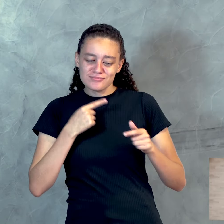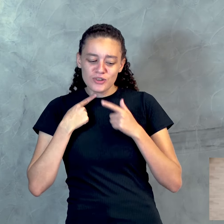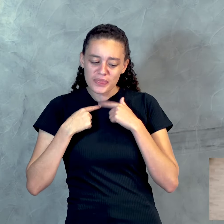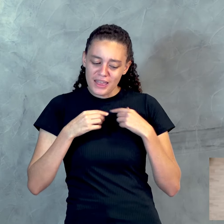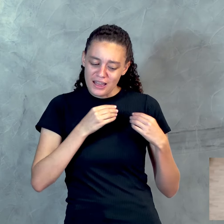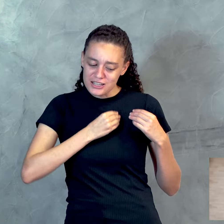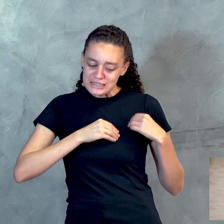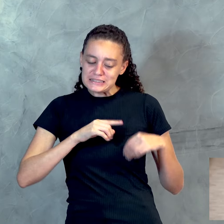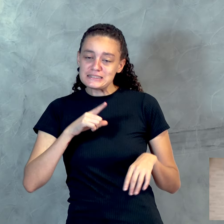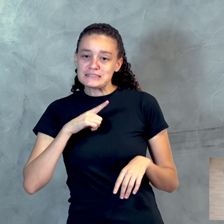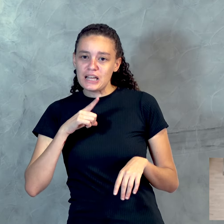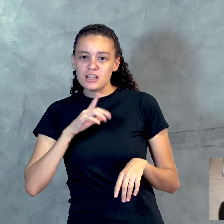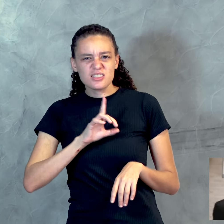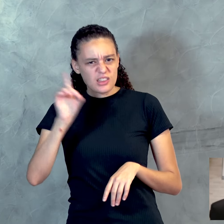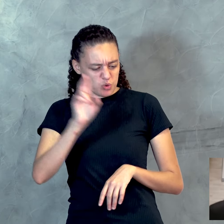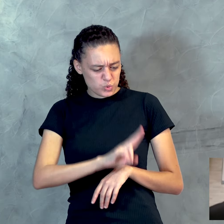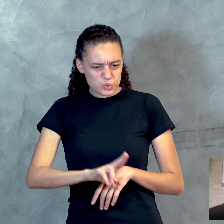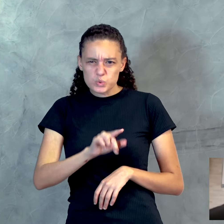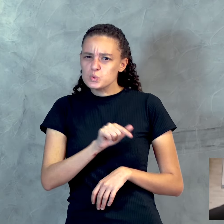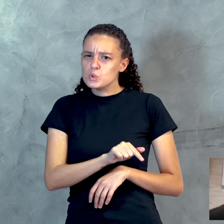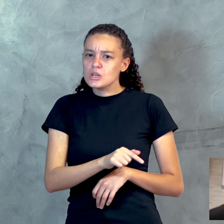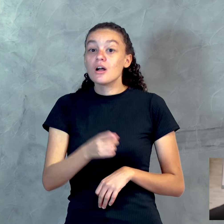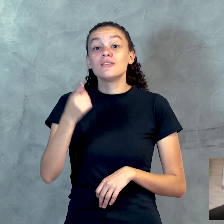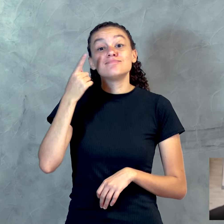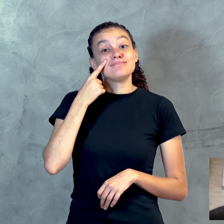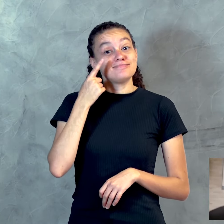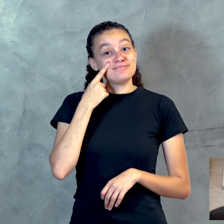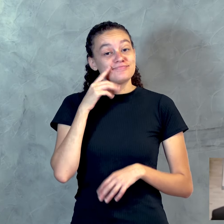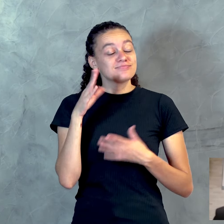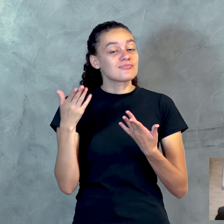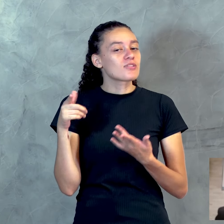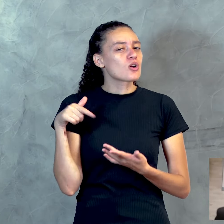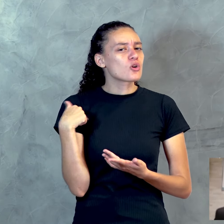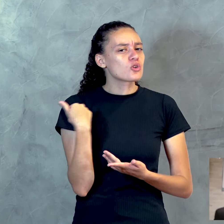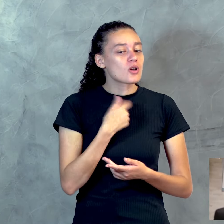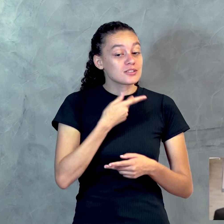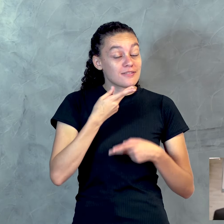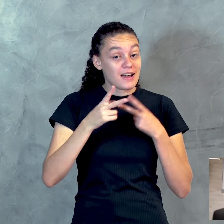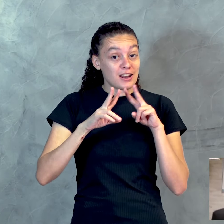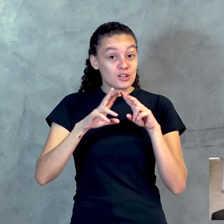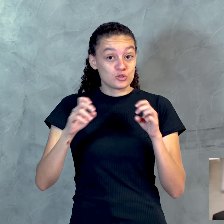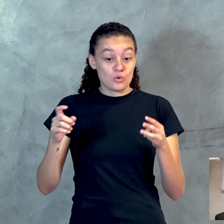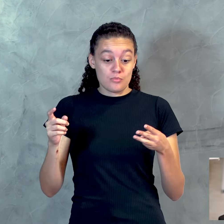Veja algo. Então nós estamos falando de justificação,